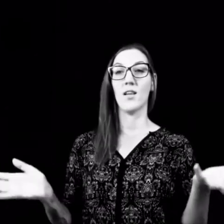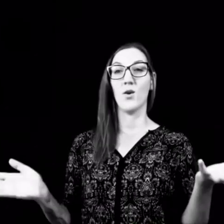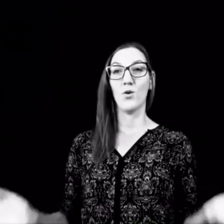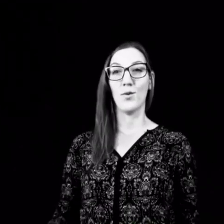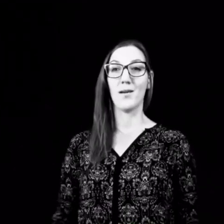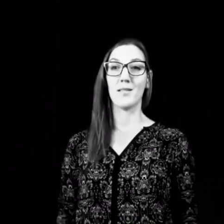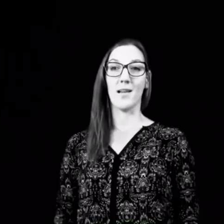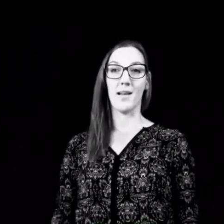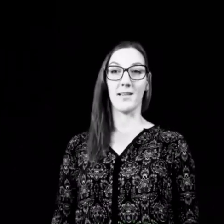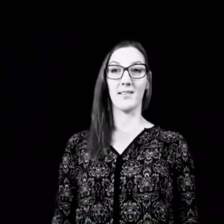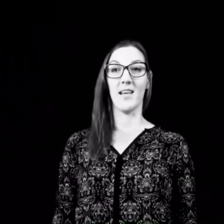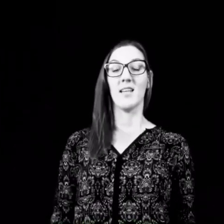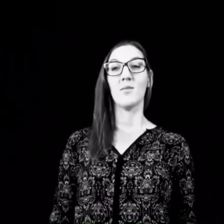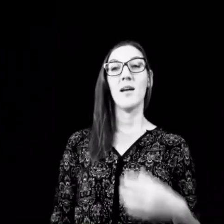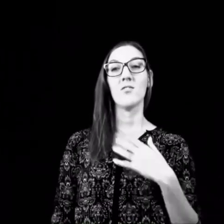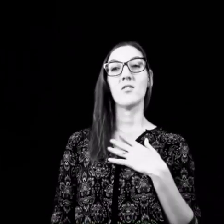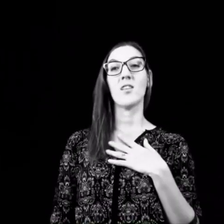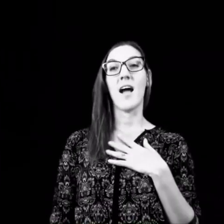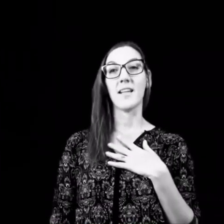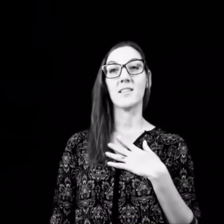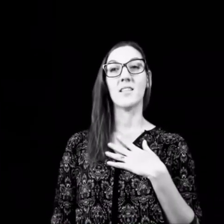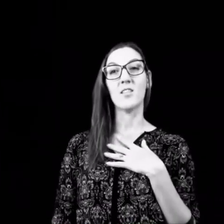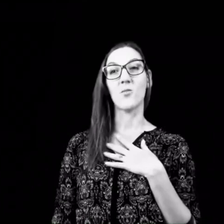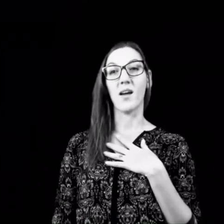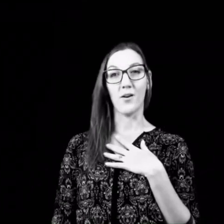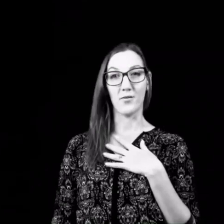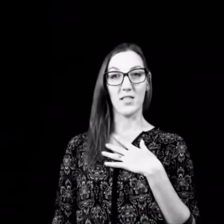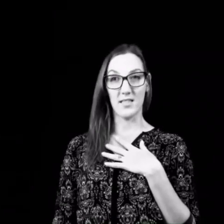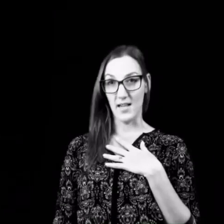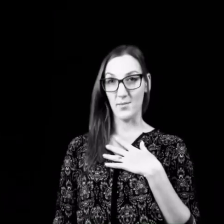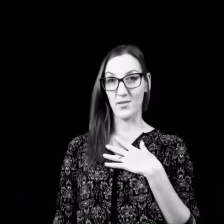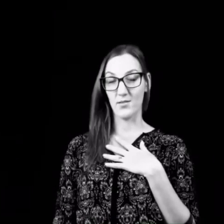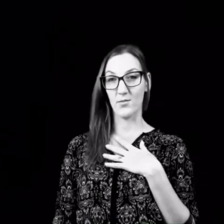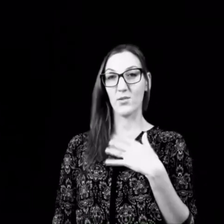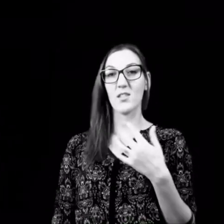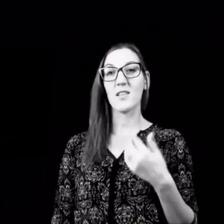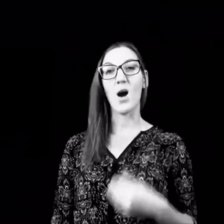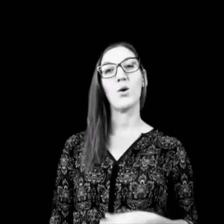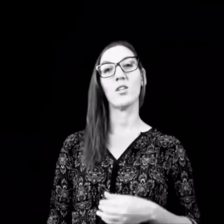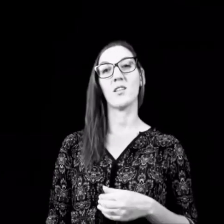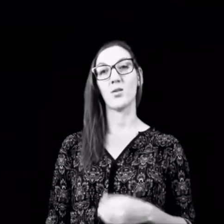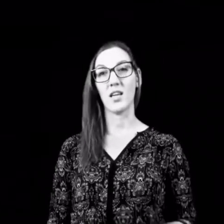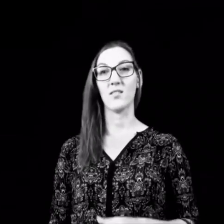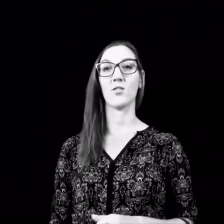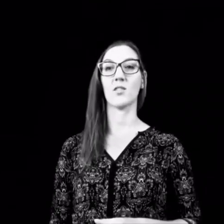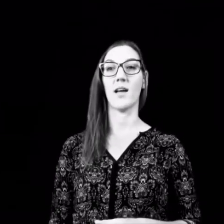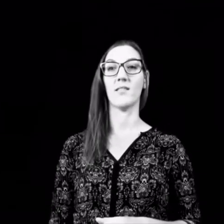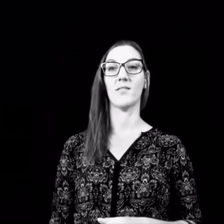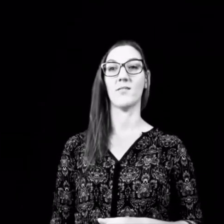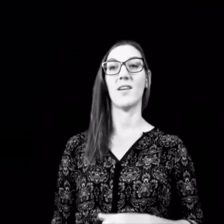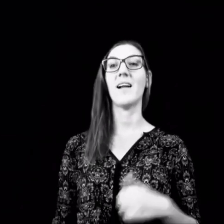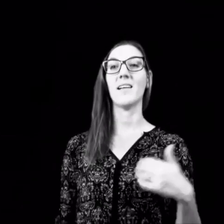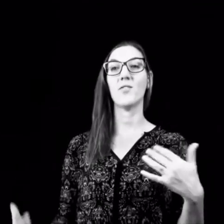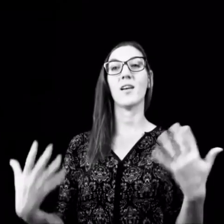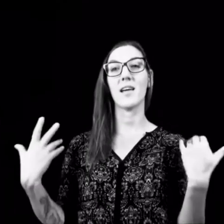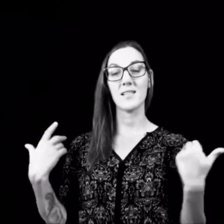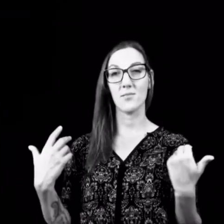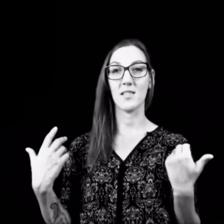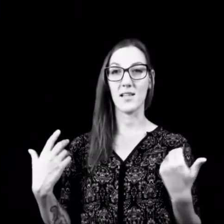überall das Gleiche. Die Menschen achten nicht mehr auf sich selbst. Und das ist auch nicht authentisch sein, weil ich vergesse mich selber